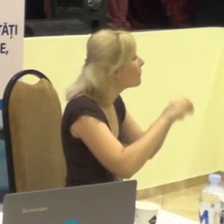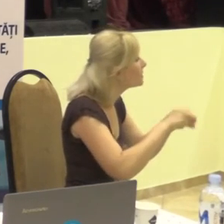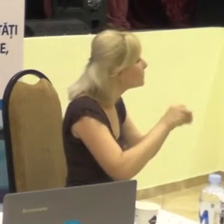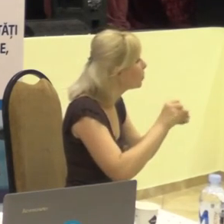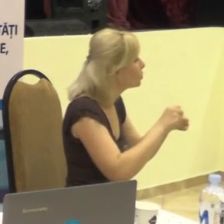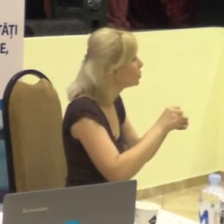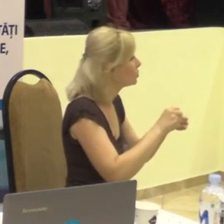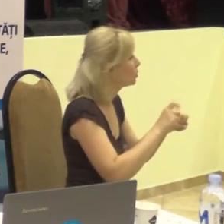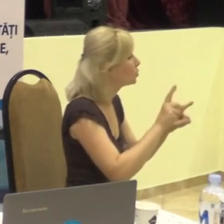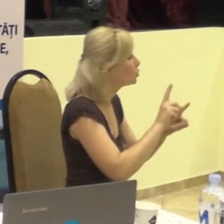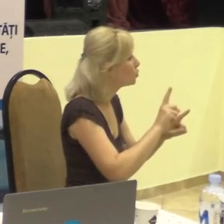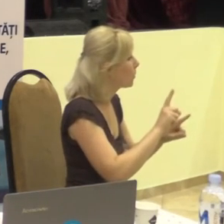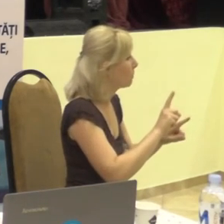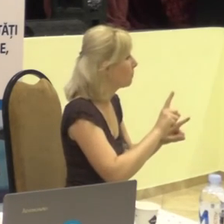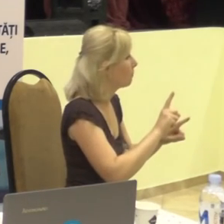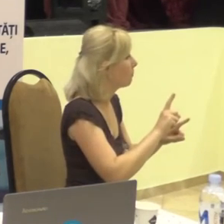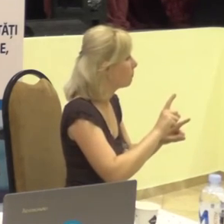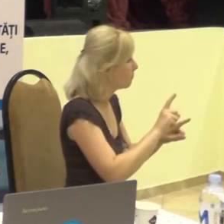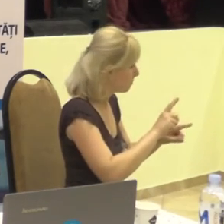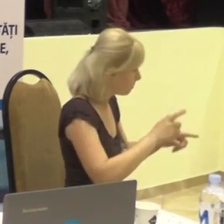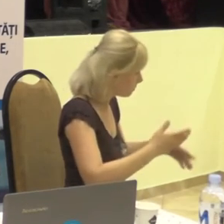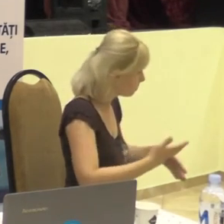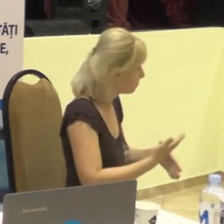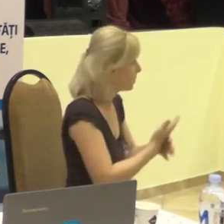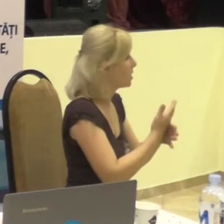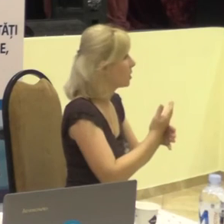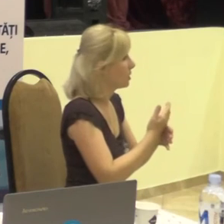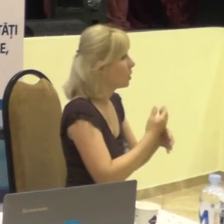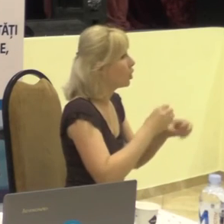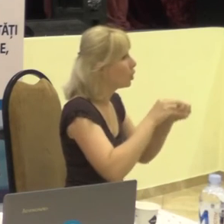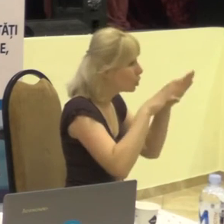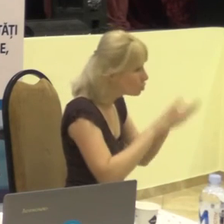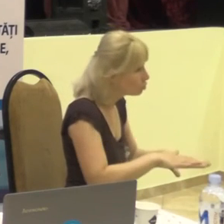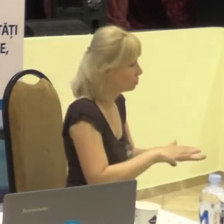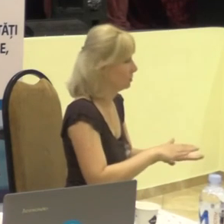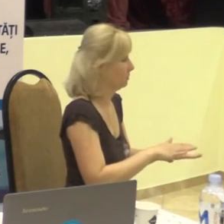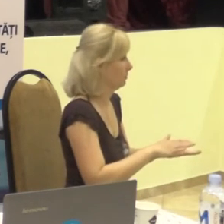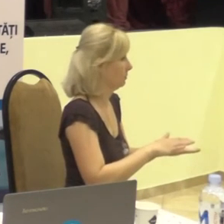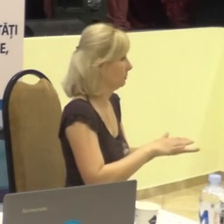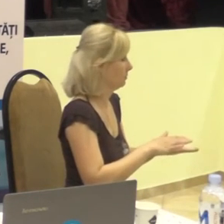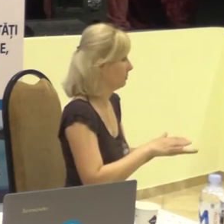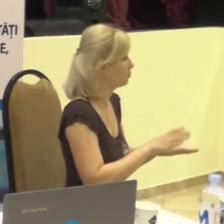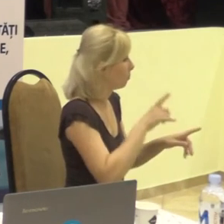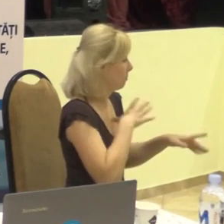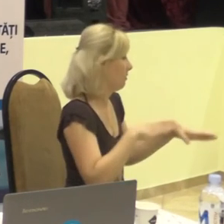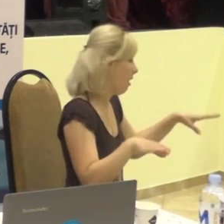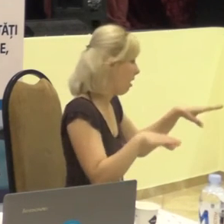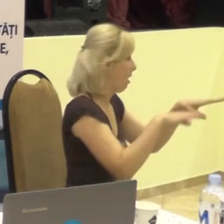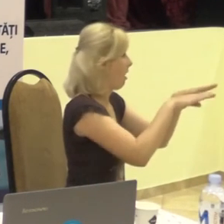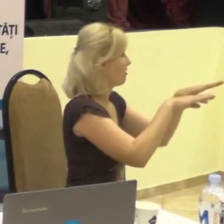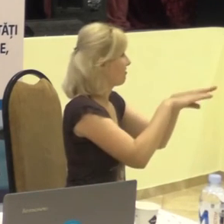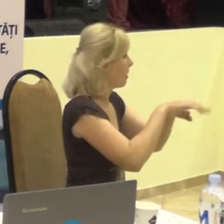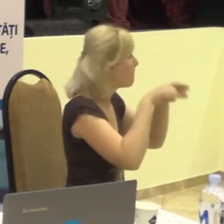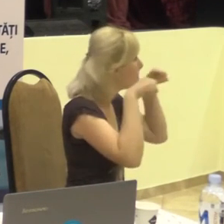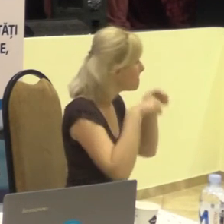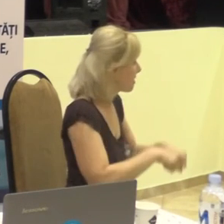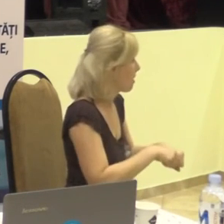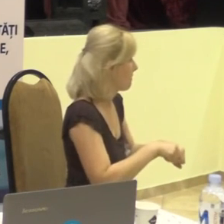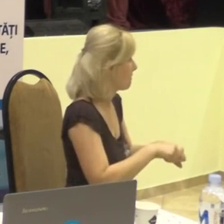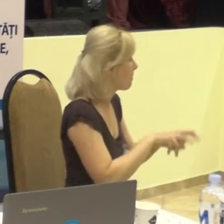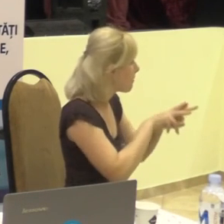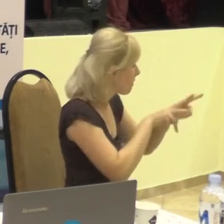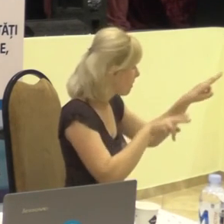soluții, în așa fel ca să creăm condiții în bază de egalitate de drepturi pentru